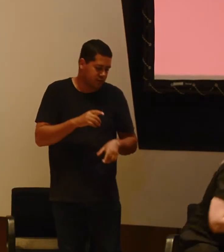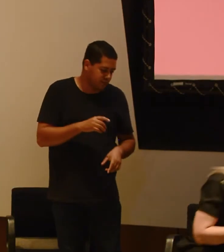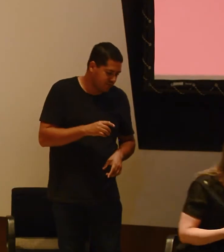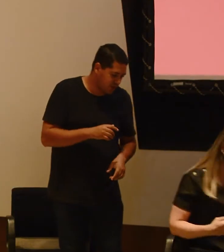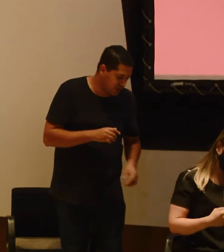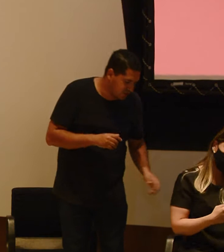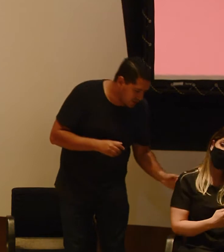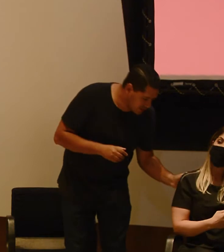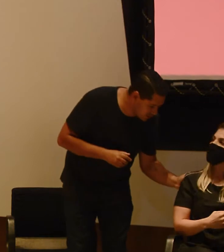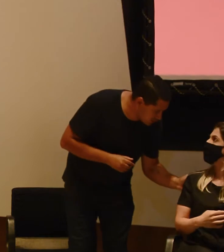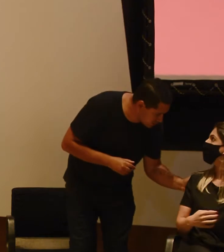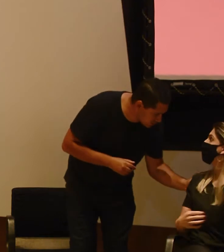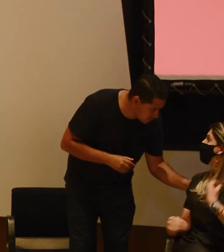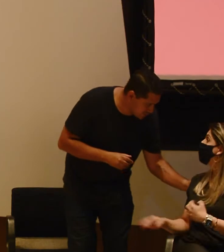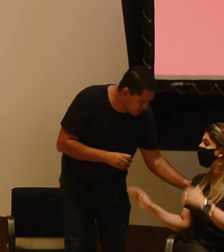atraso,